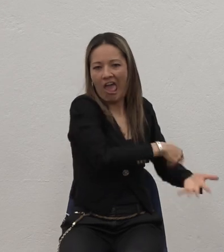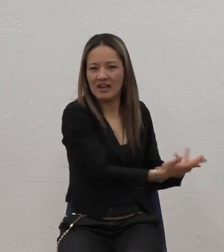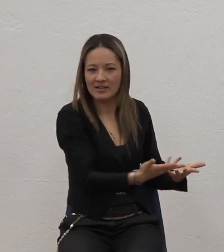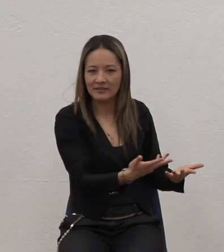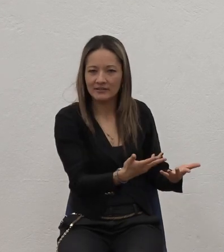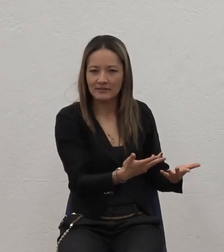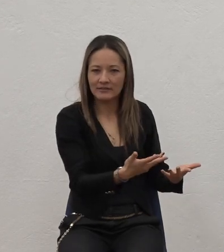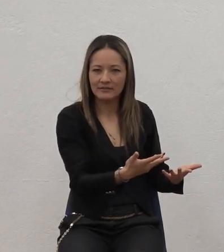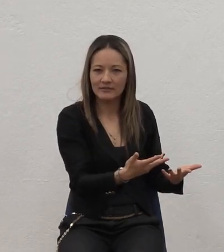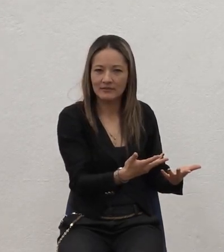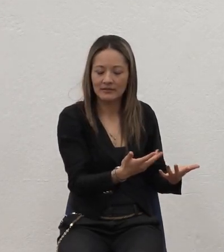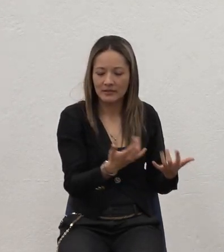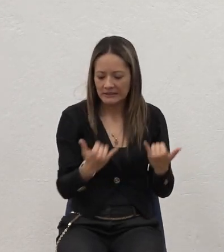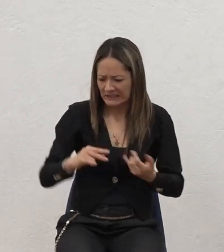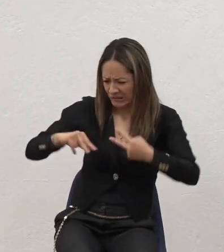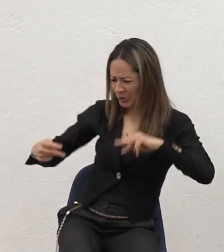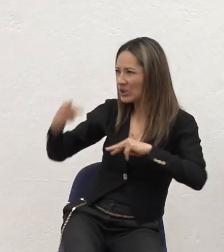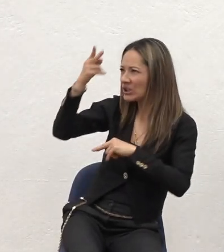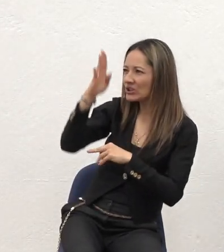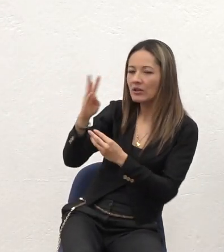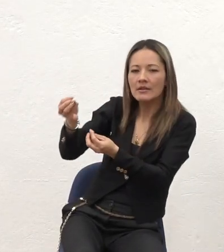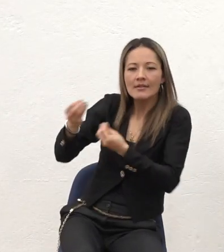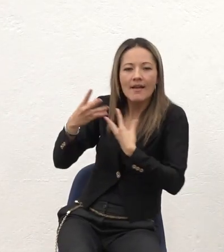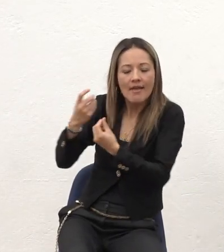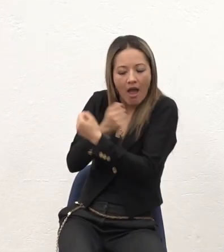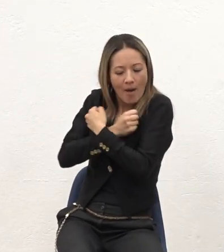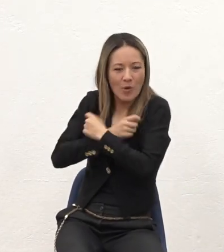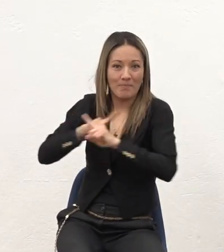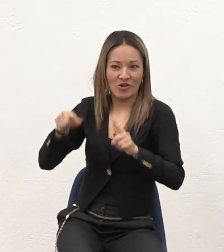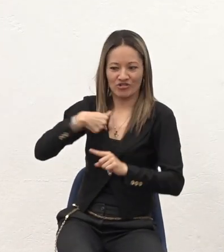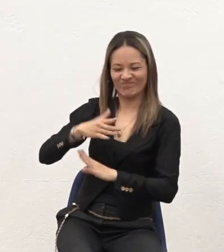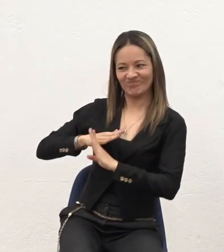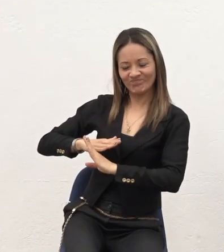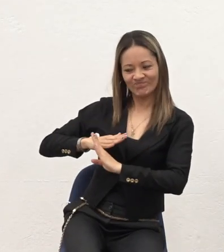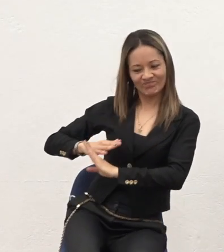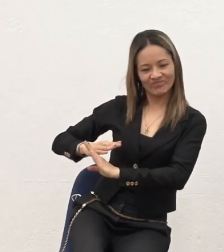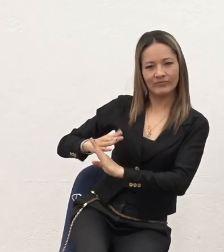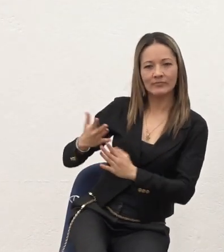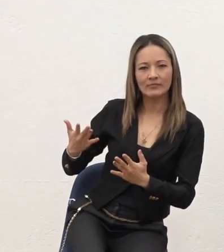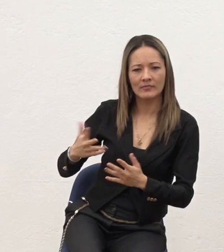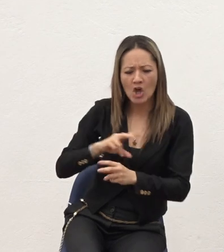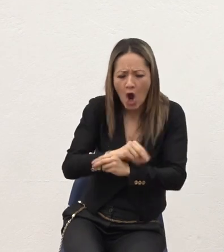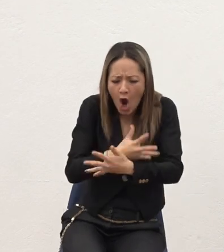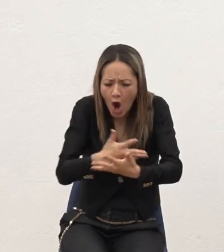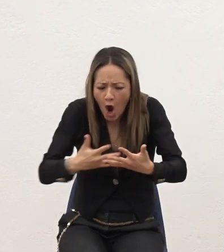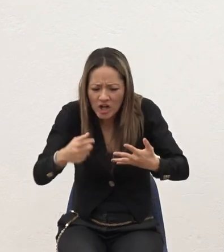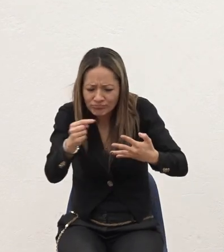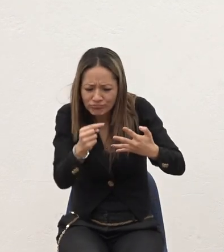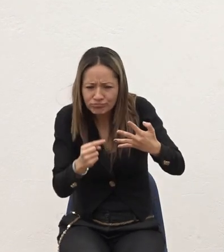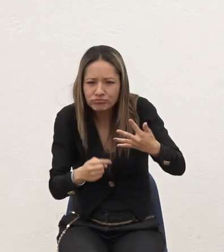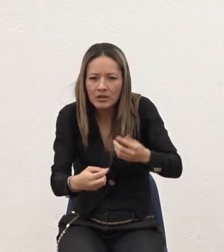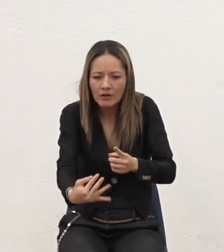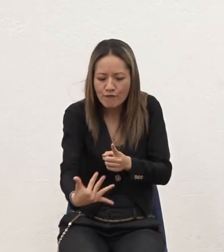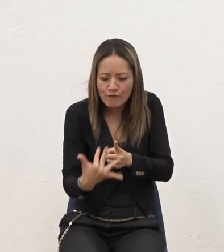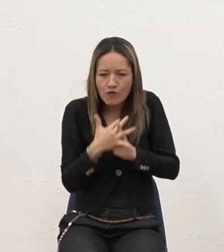Me seguía resistiendo Y todas estas cosas Que iban pasando En el transcurso De mi vida Era para que yo Entendiera ese nombre